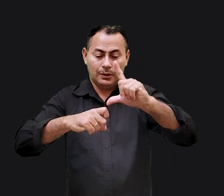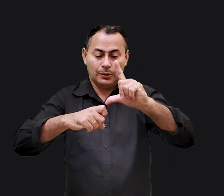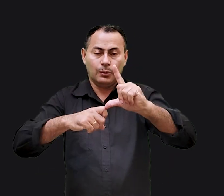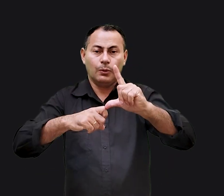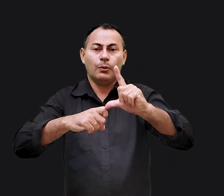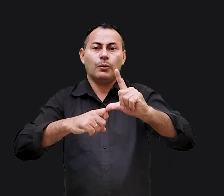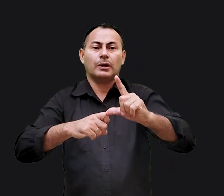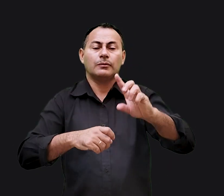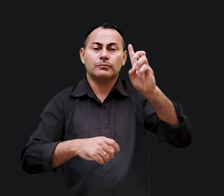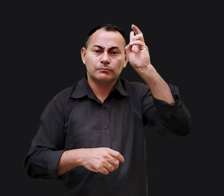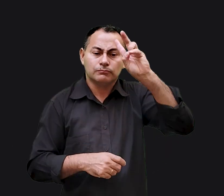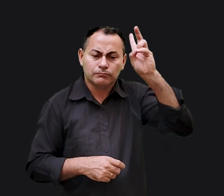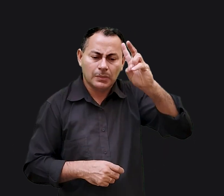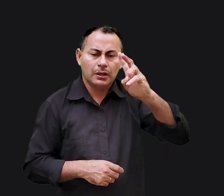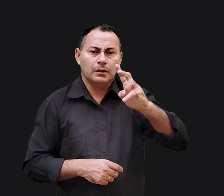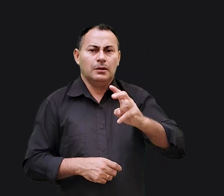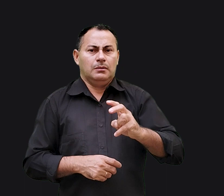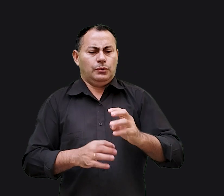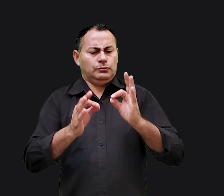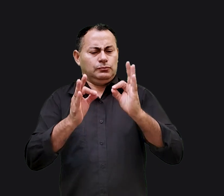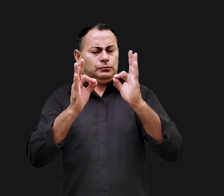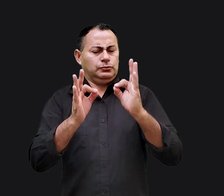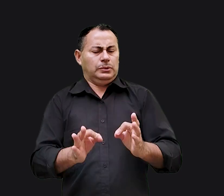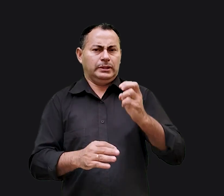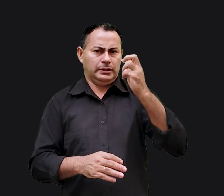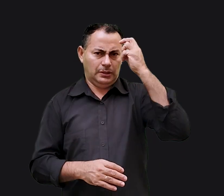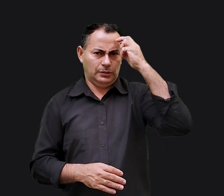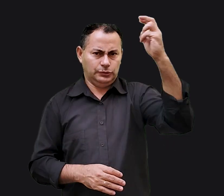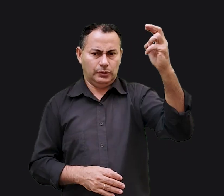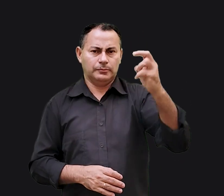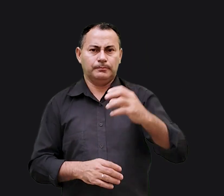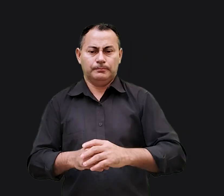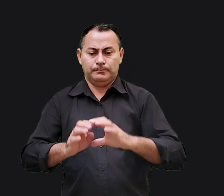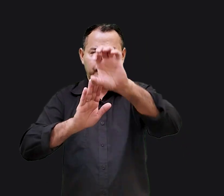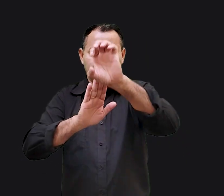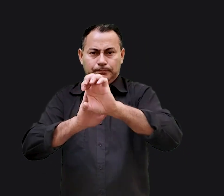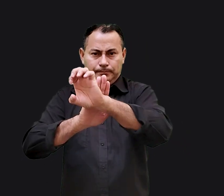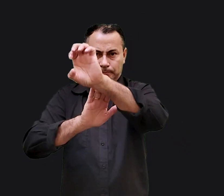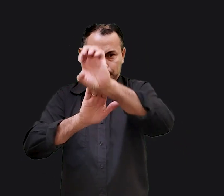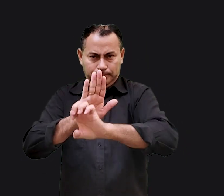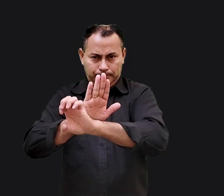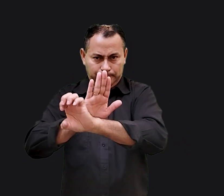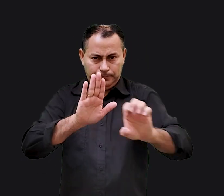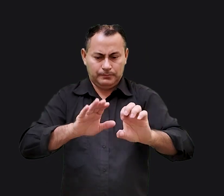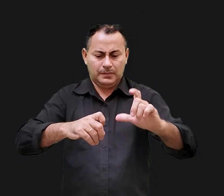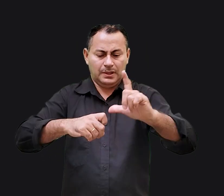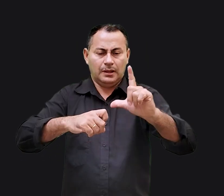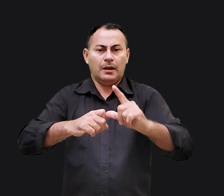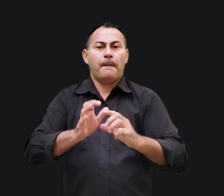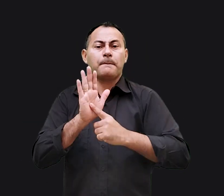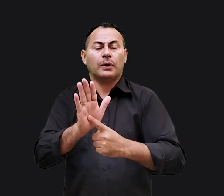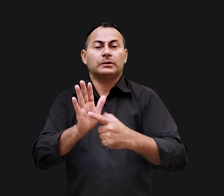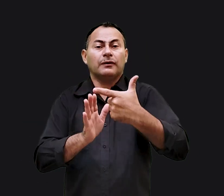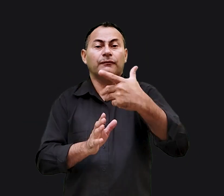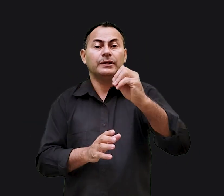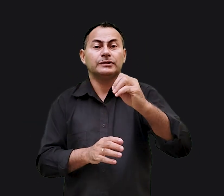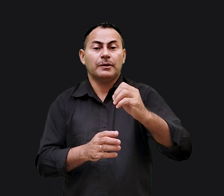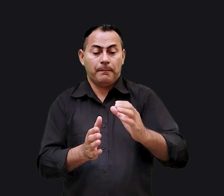Lucas era um historiador muito criterioso. O Evangelho de Lucas relata 20 milagres de